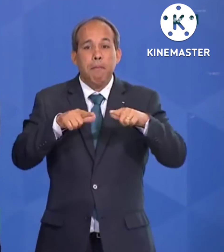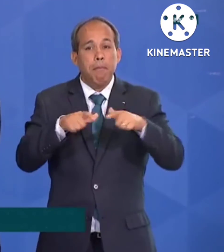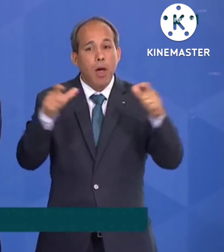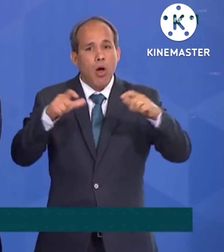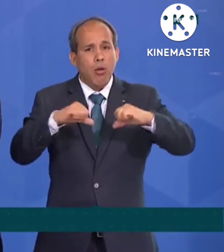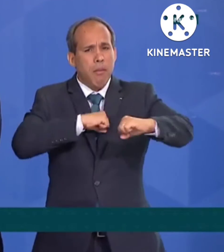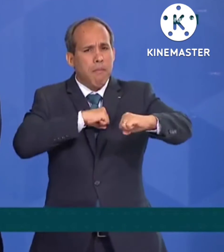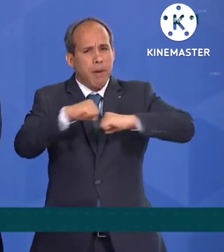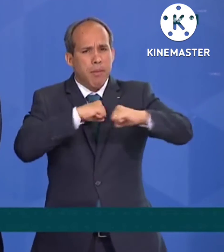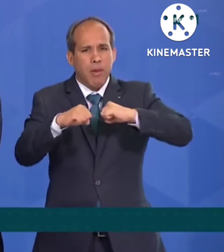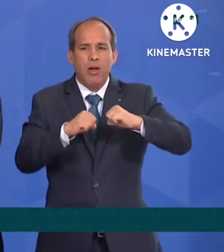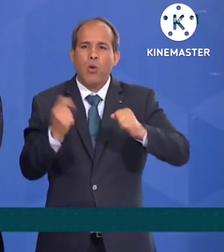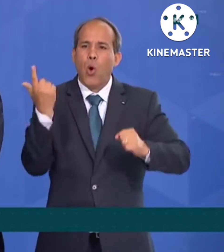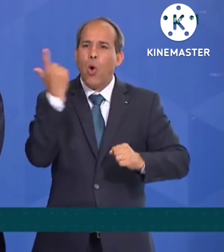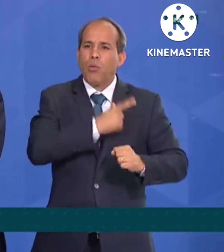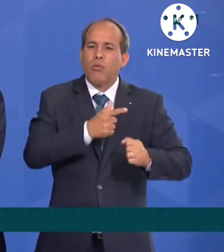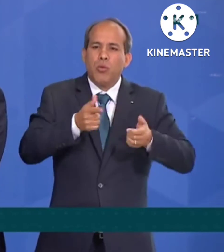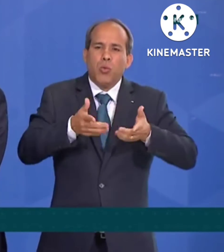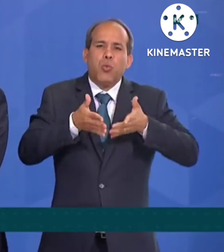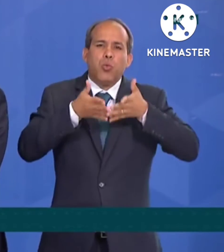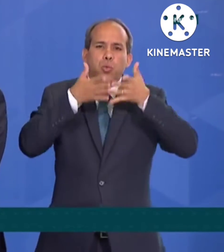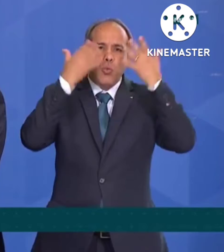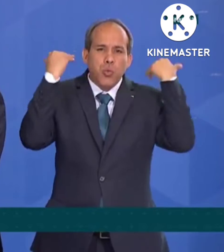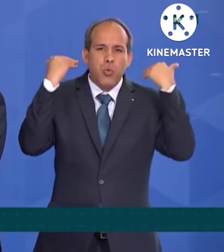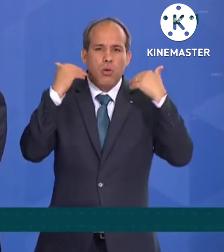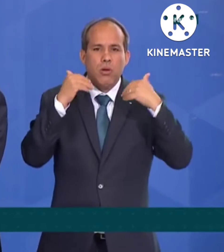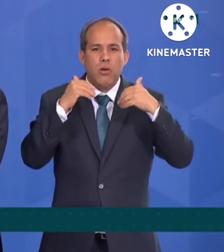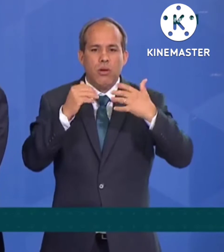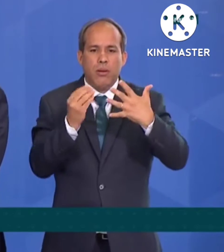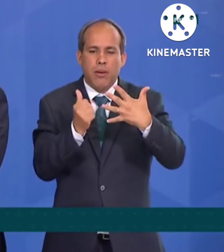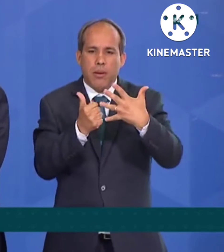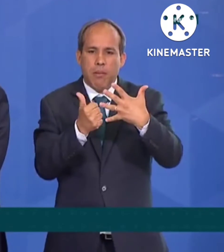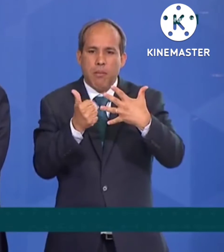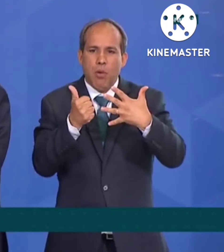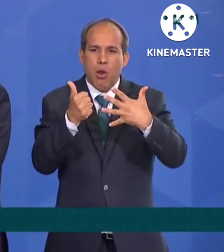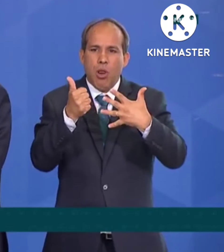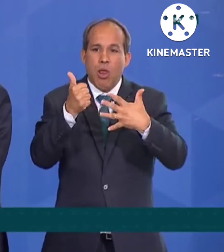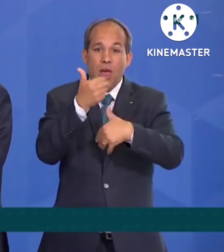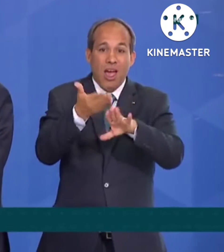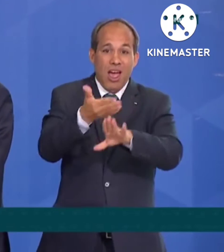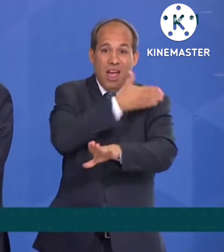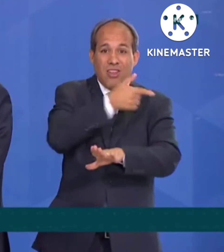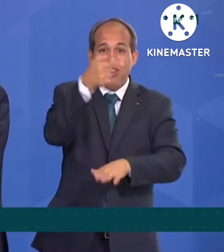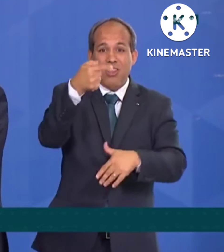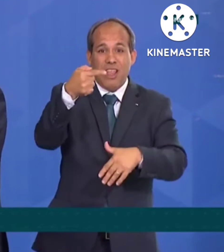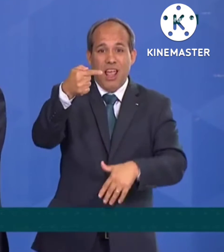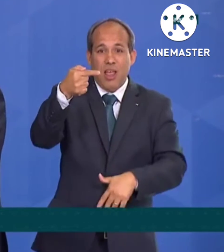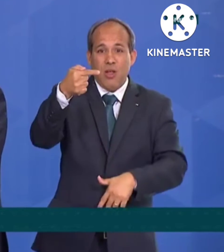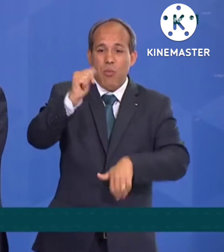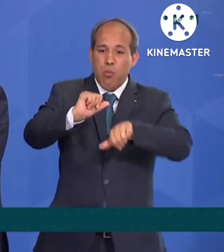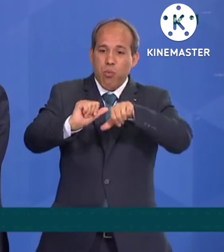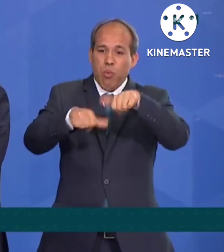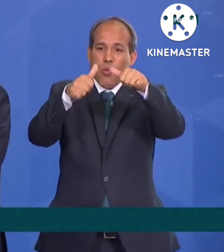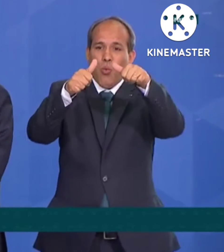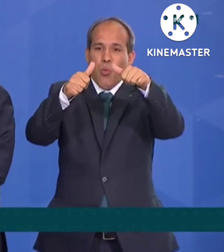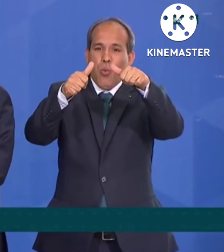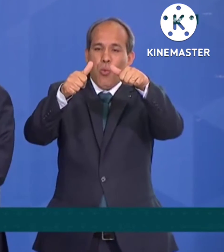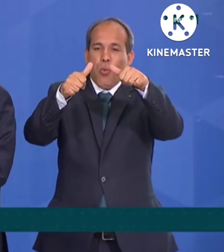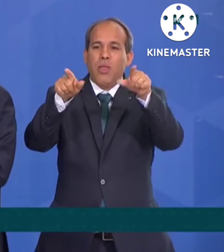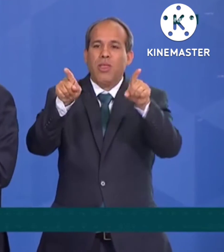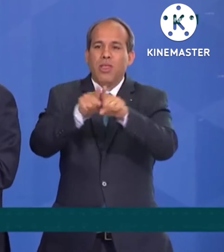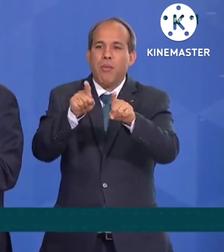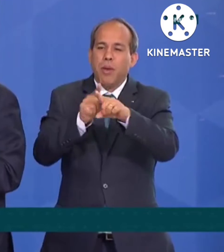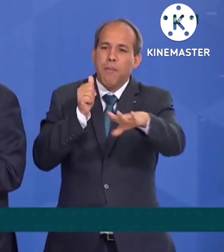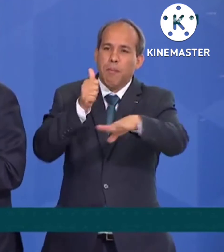velocidade com que nós conquistamos essa classificação de sétimo melhor governo digital do mundo e melhor